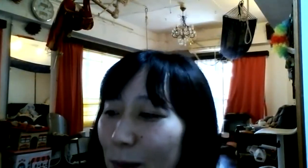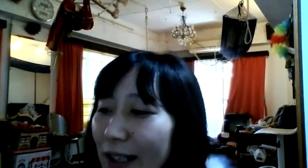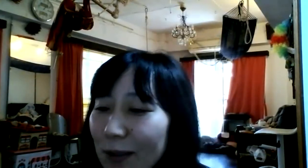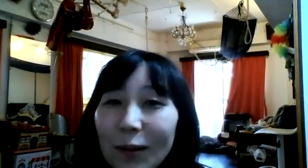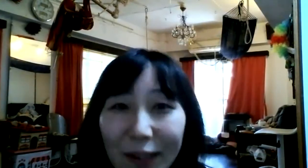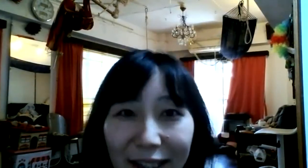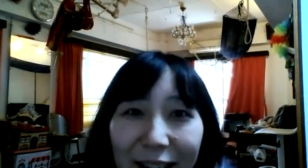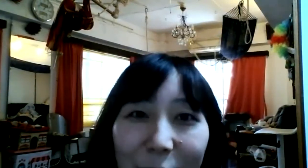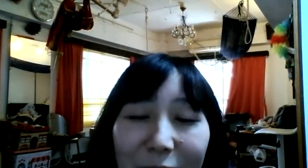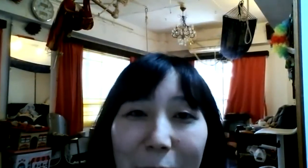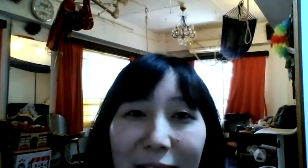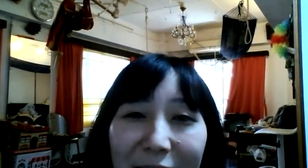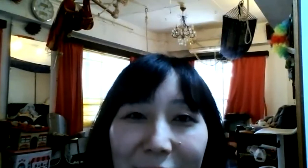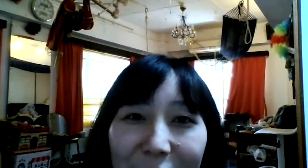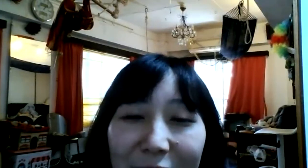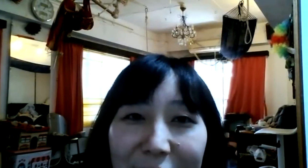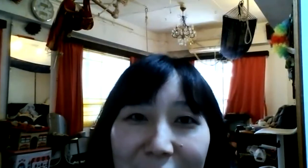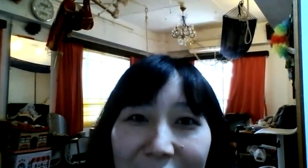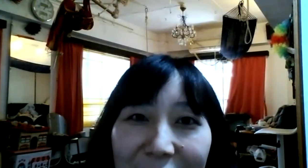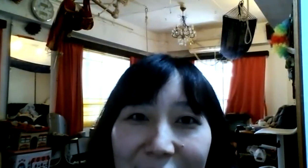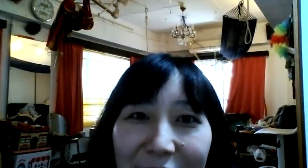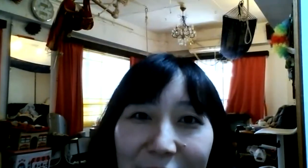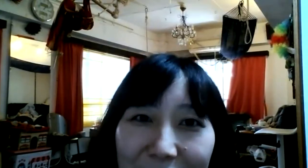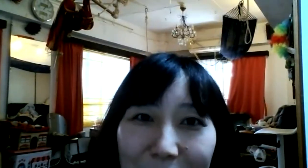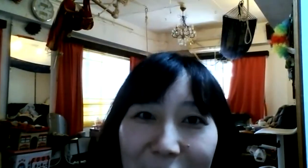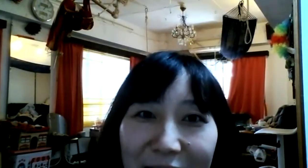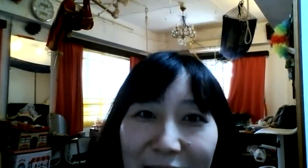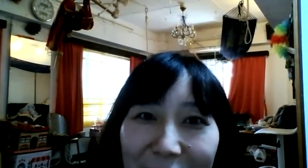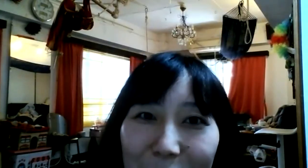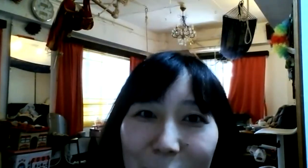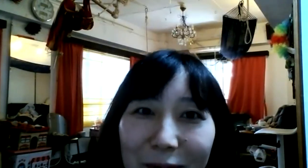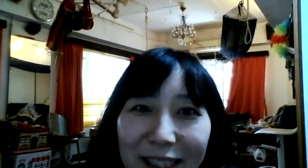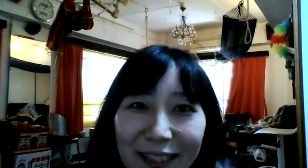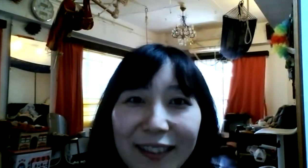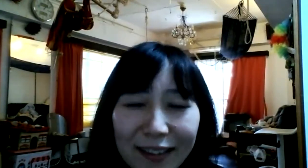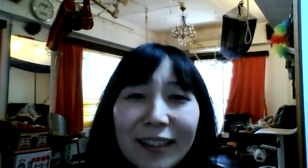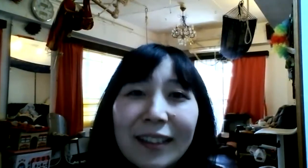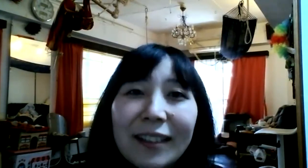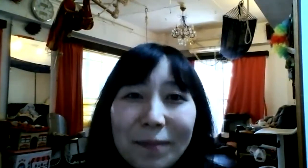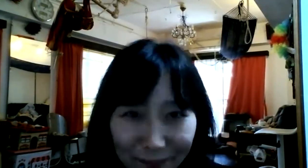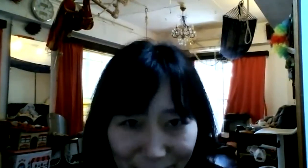からそのね、人のためになることにつなげられてるって素晴らしいなって思うんですありがとうございますありがとうございます